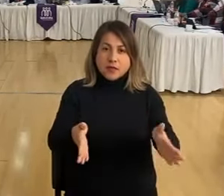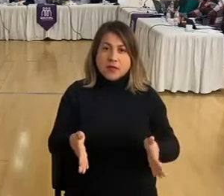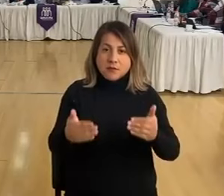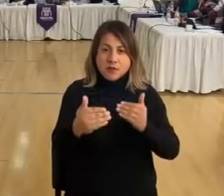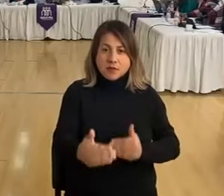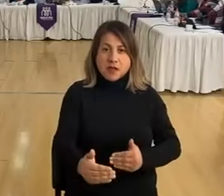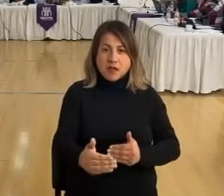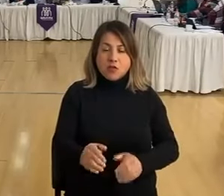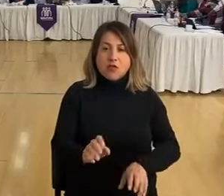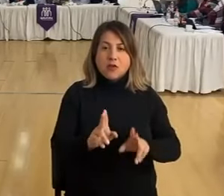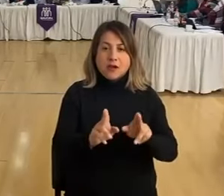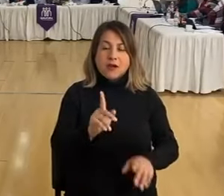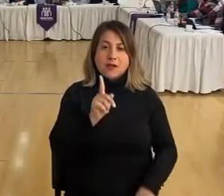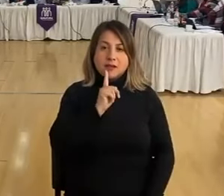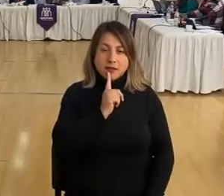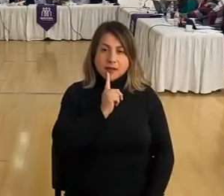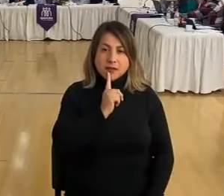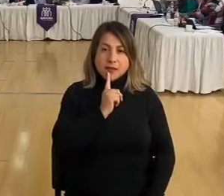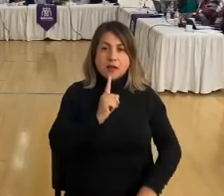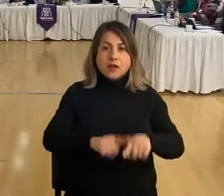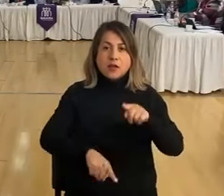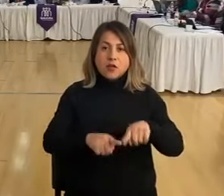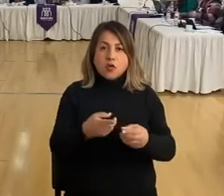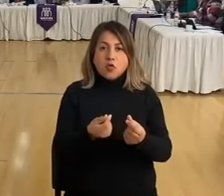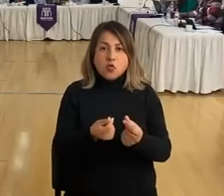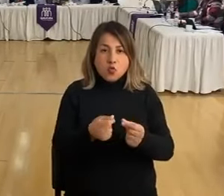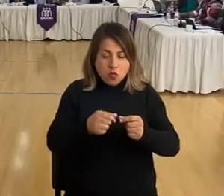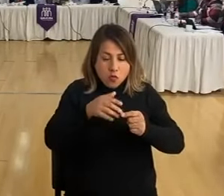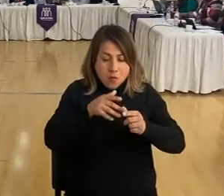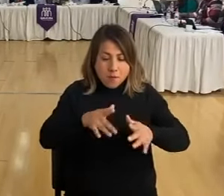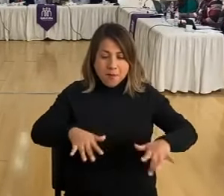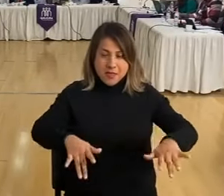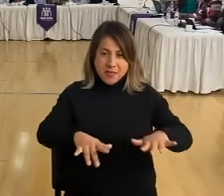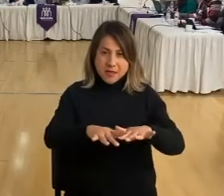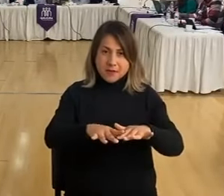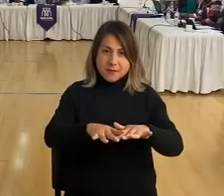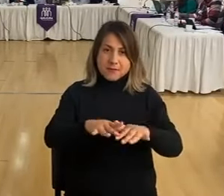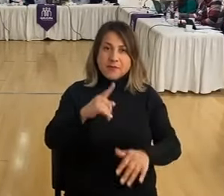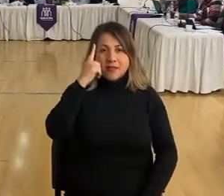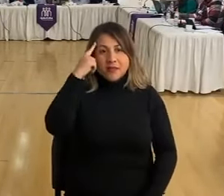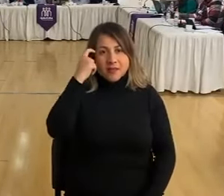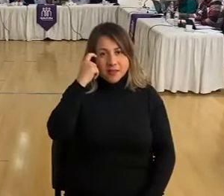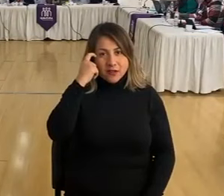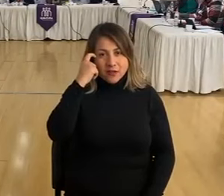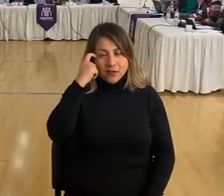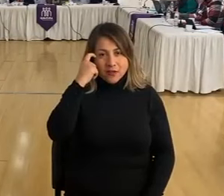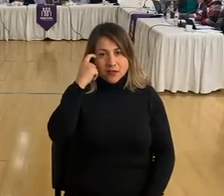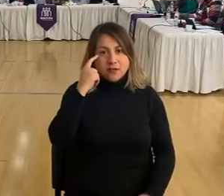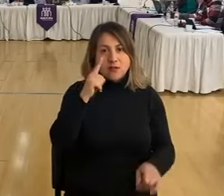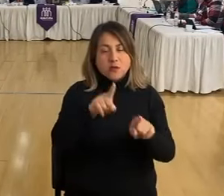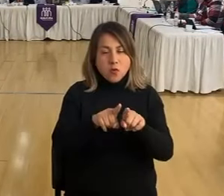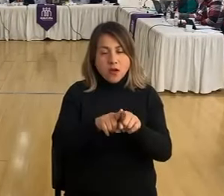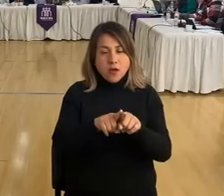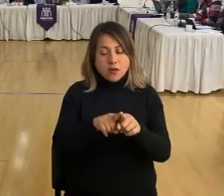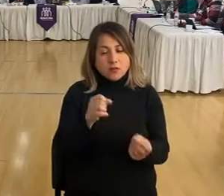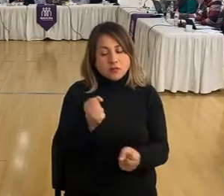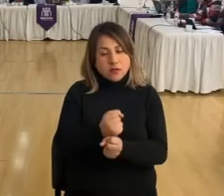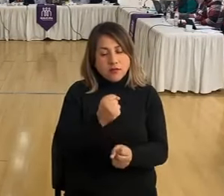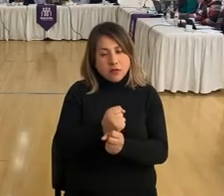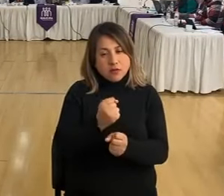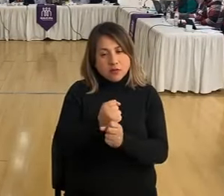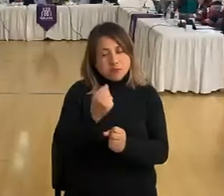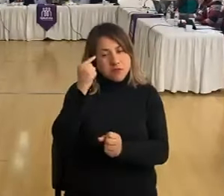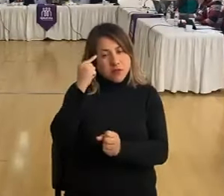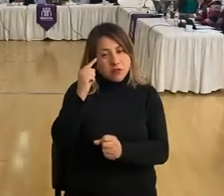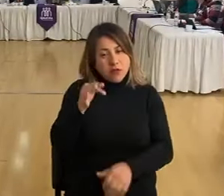como los humedales. Entonces, creo que es una tarea de mirada también de futuro,